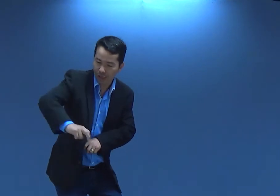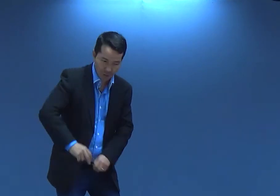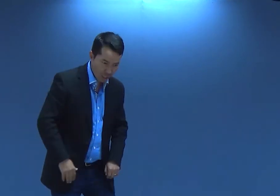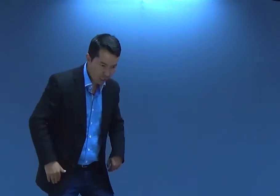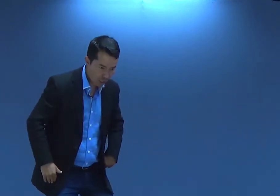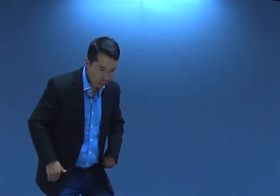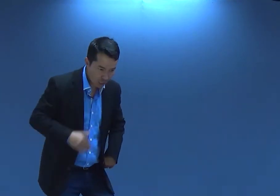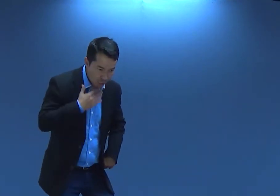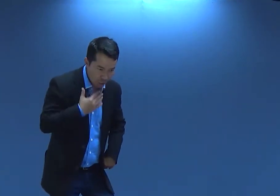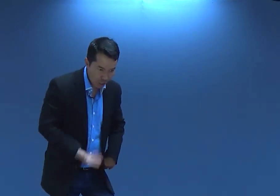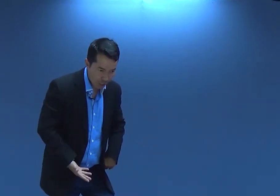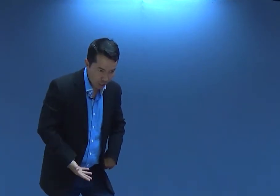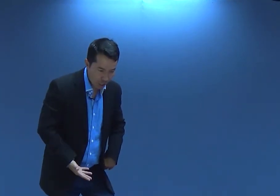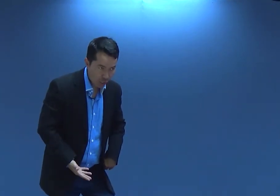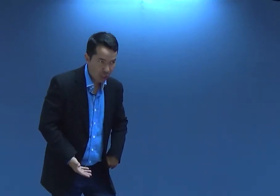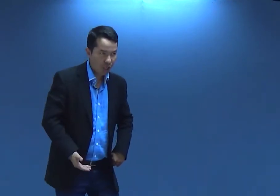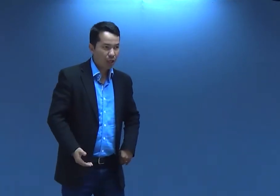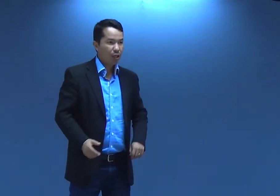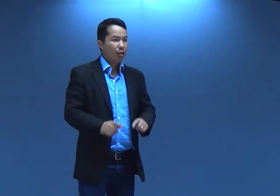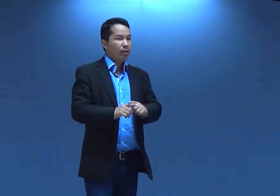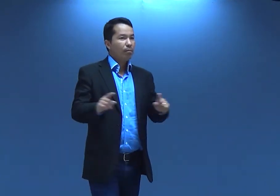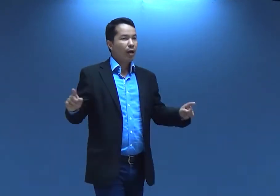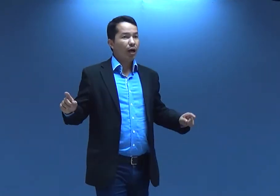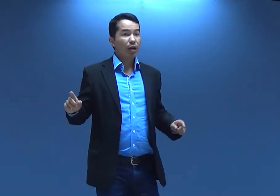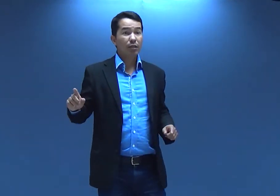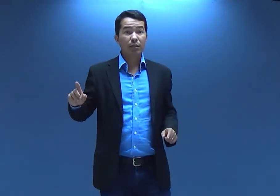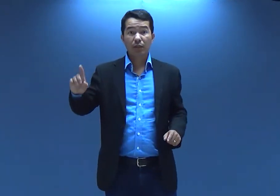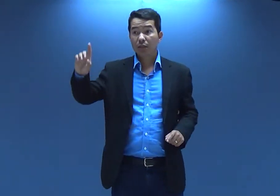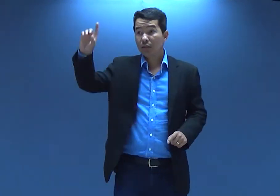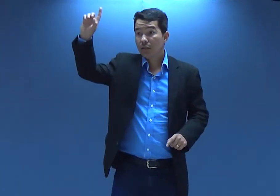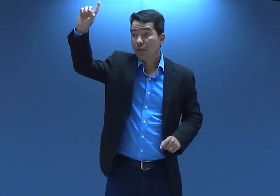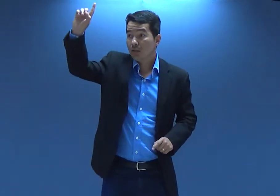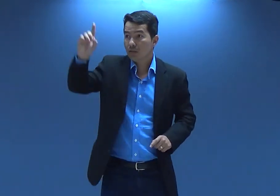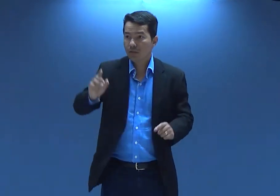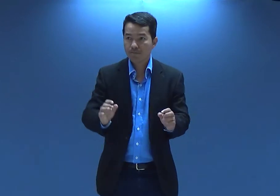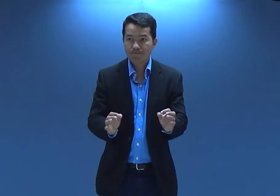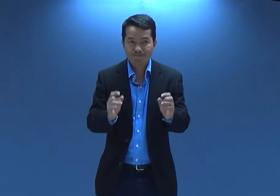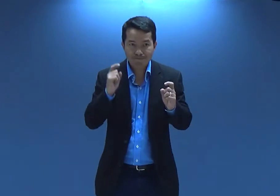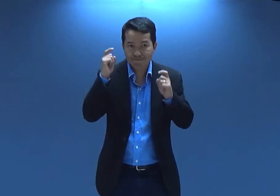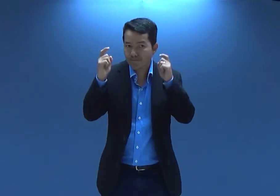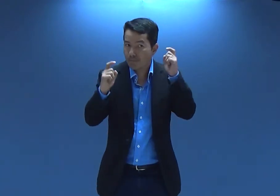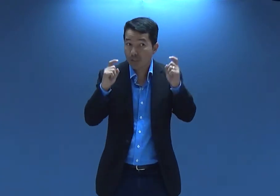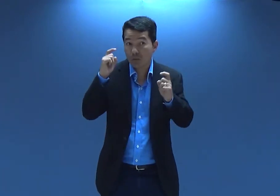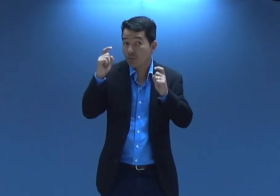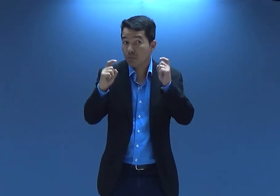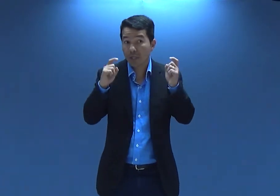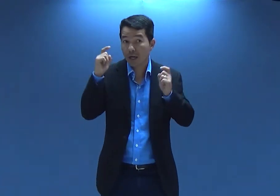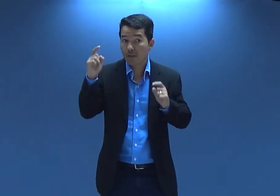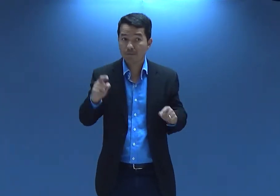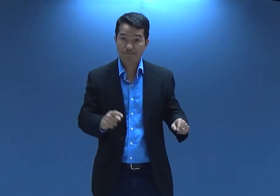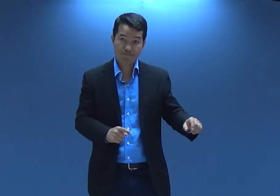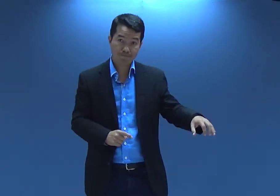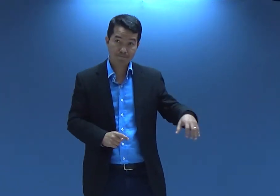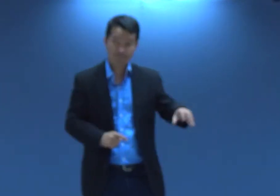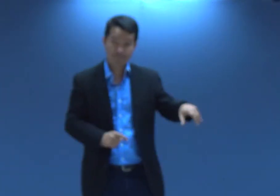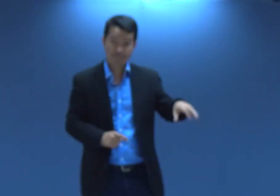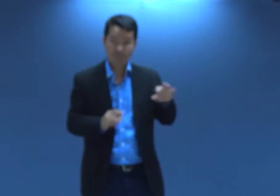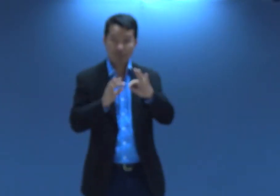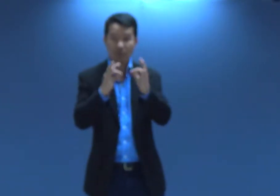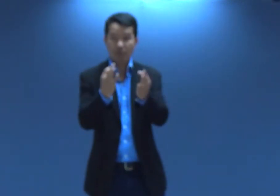sentadinho do lado. o Jesus. Todos os animais. Mas Deus, ele se preocupava com ela.